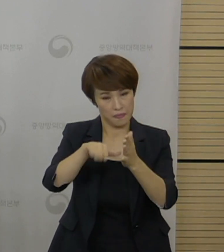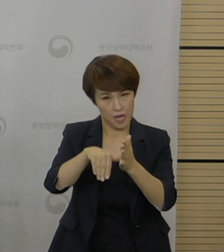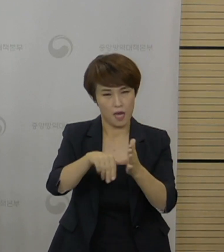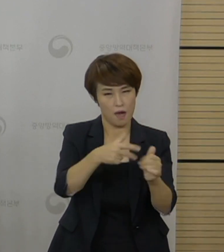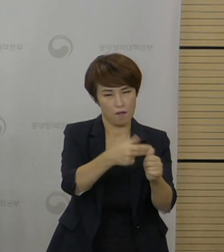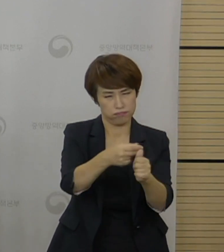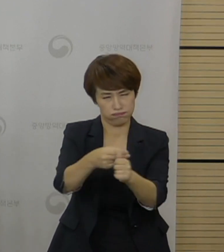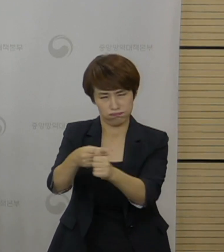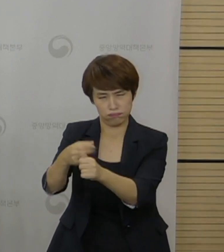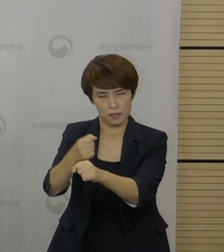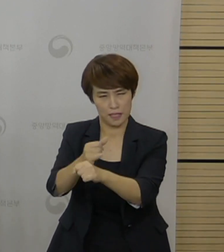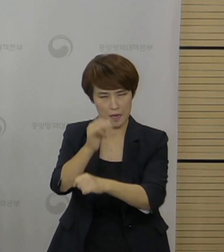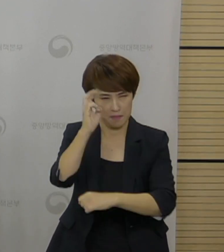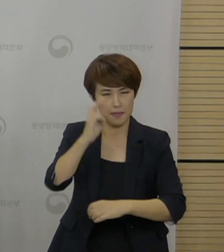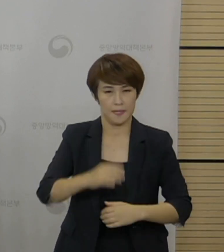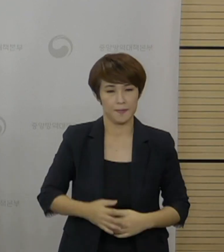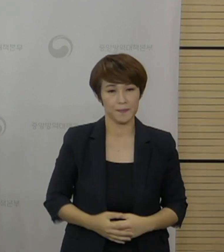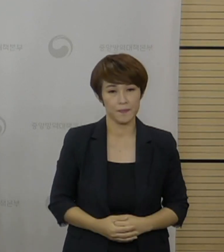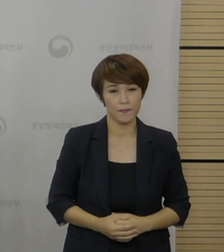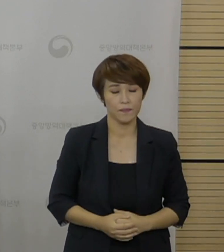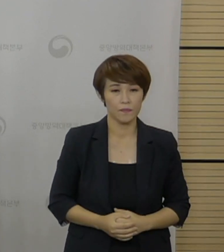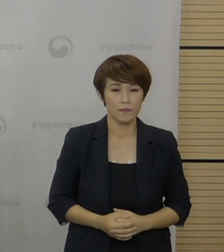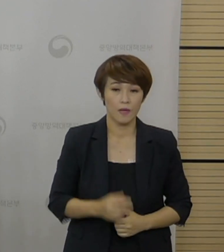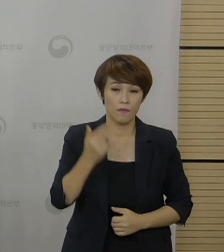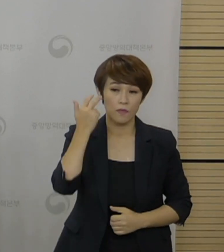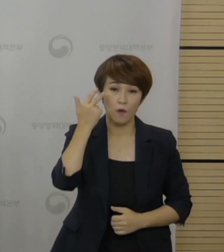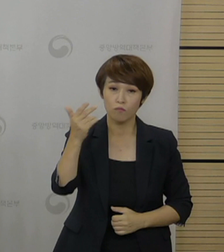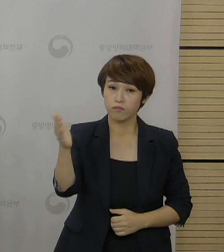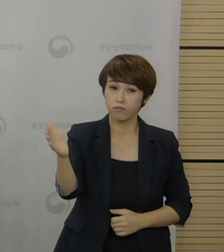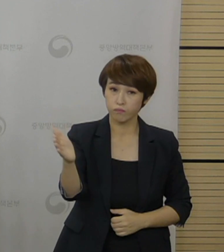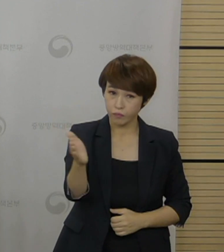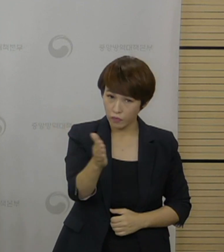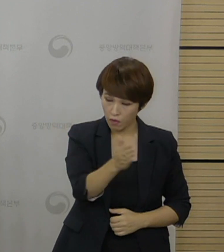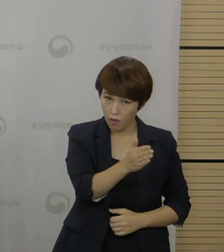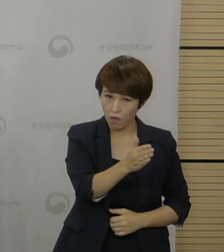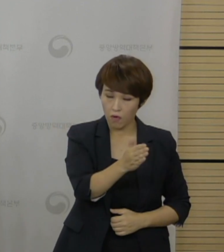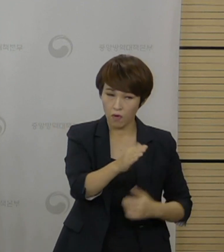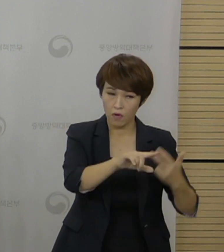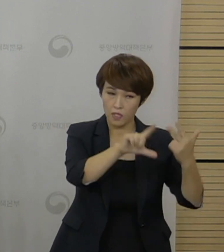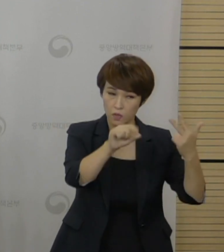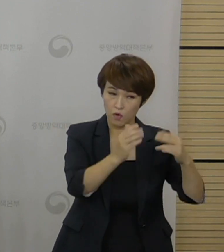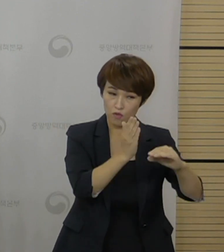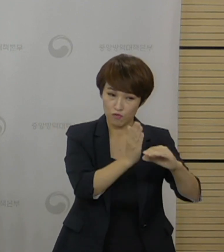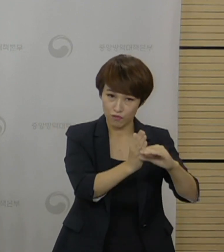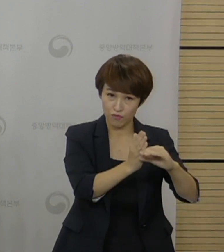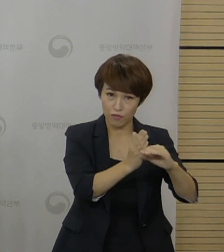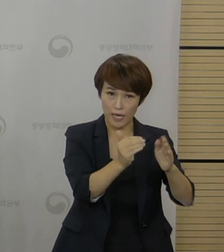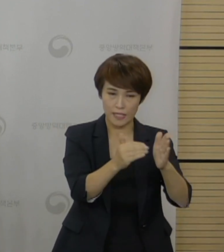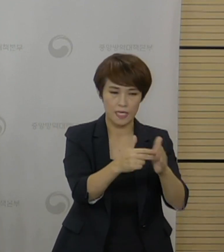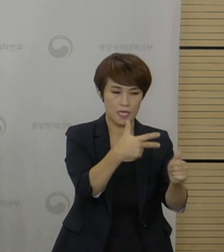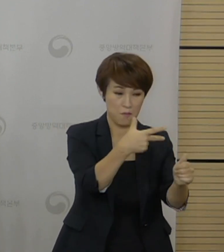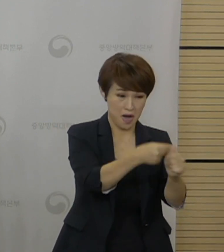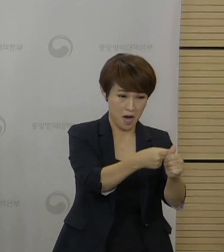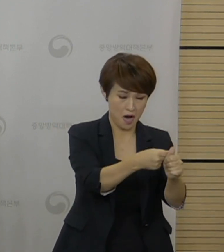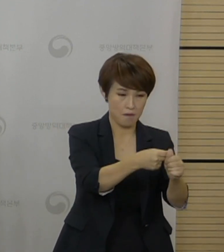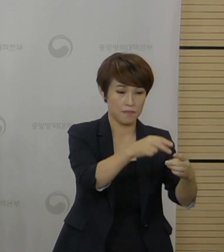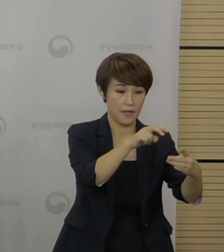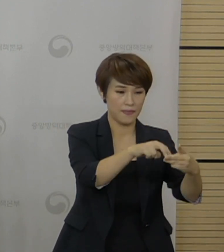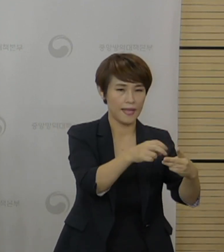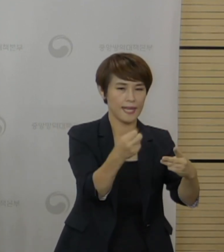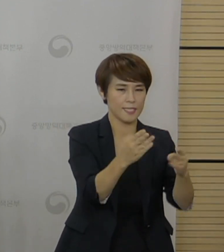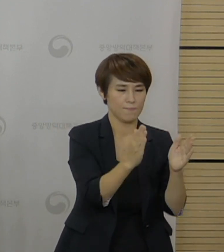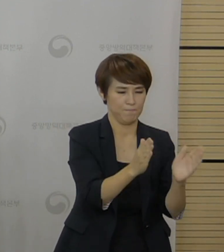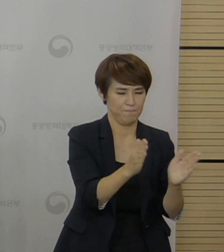예상되고 있는데요. 저희들은 다음 주부터 7월 중순까지를 예방접종센터 재정비